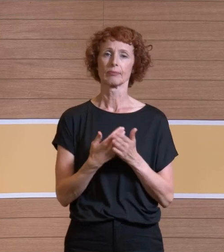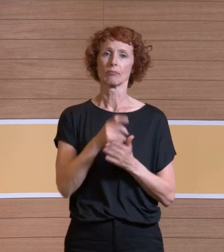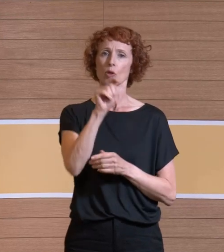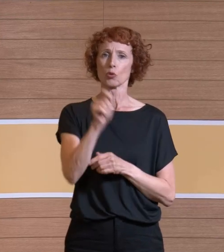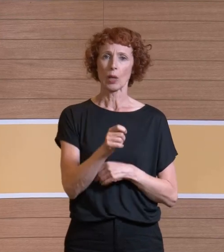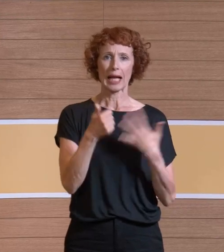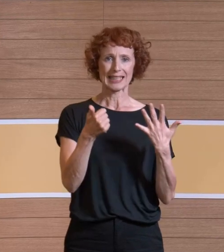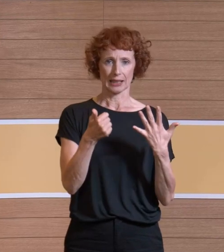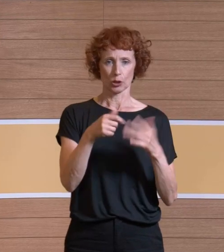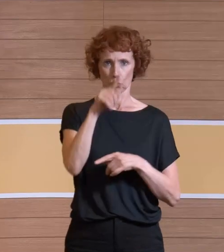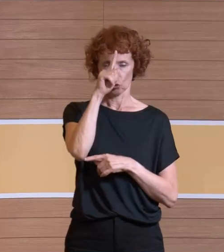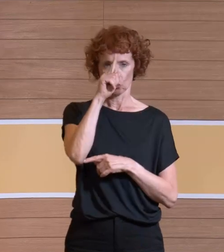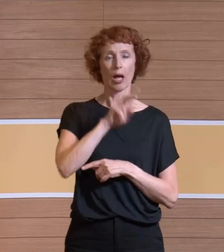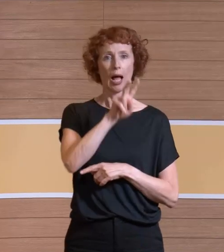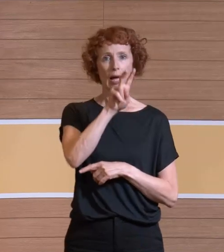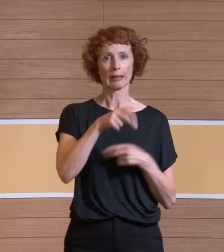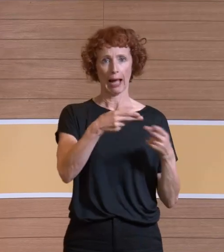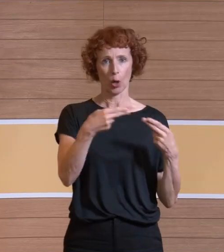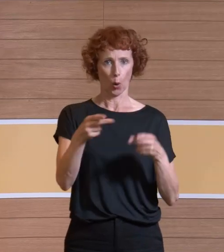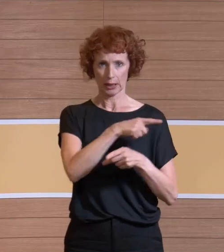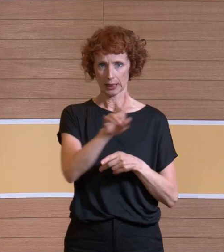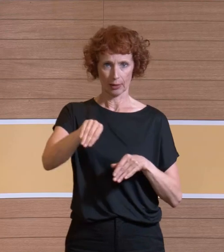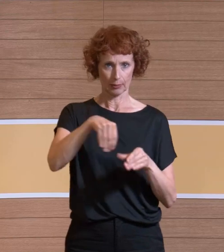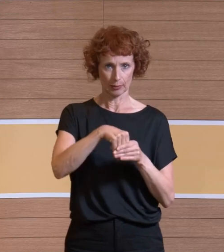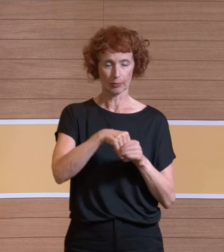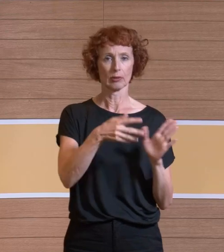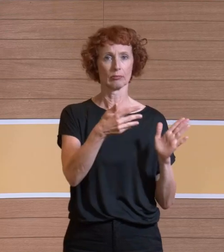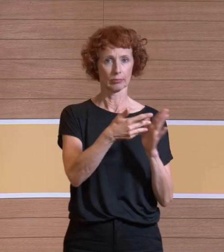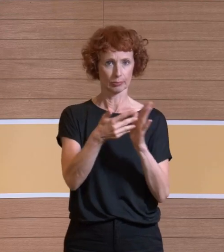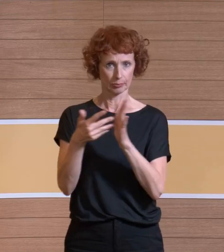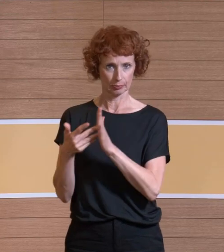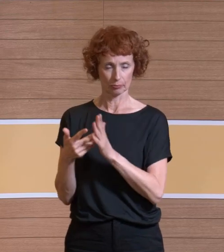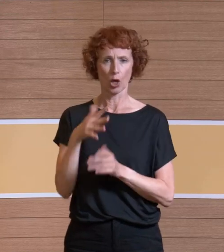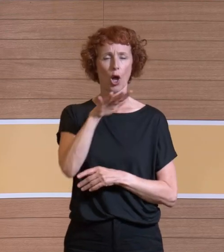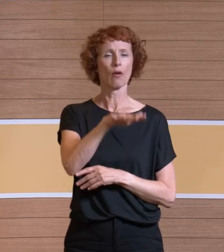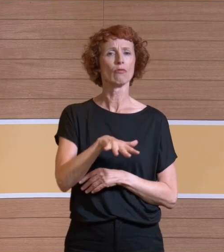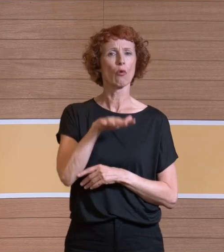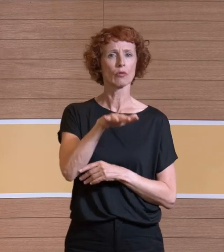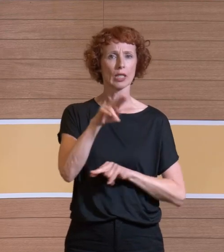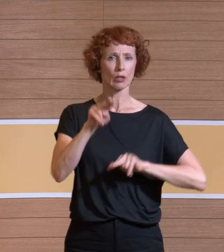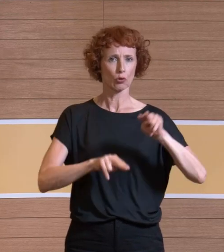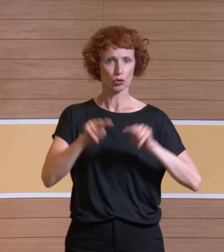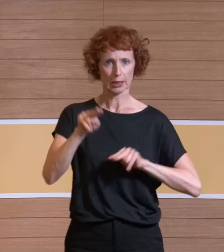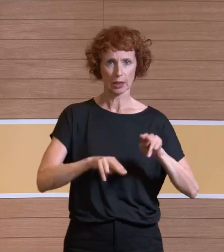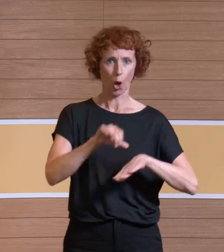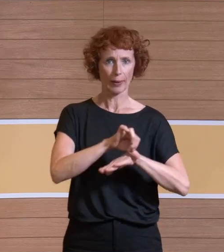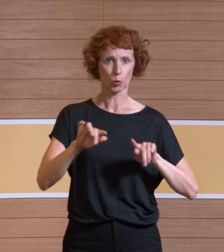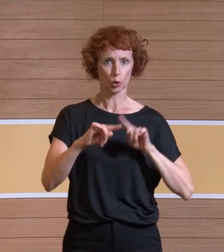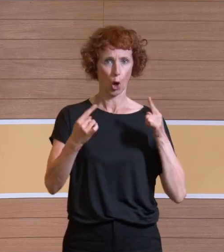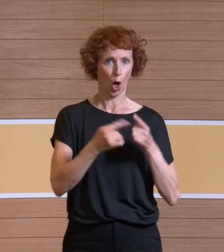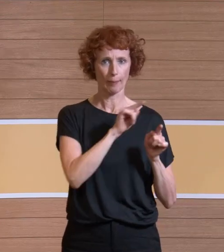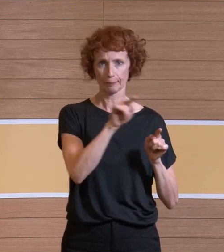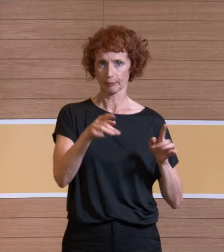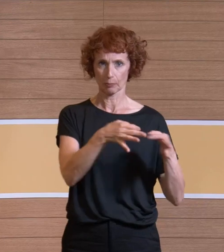sechs deutsche Krankenhäuser eingeschlossen. Gemessen wurde in 15 verschiedenen Operationssälen.